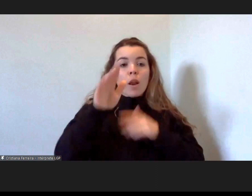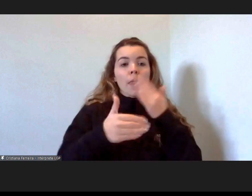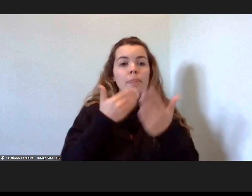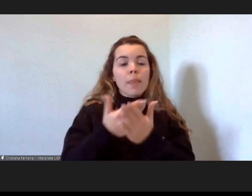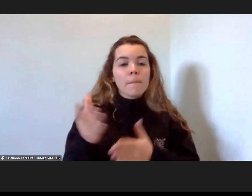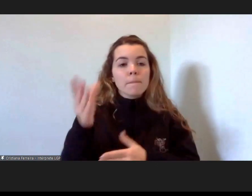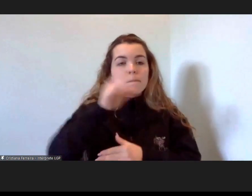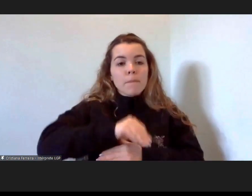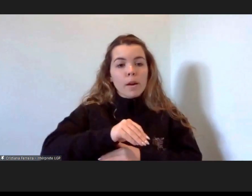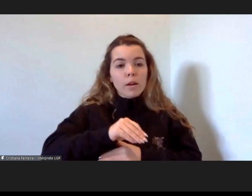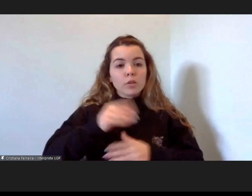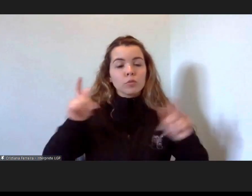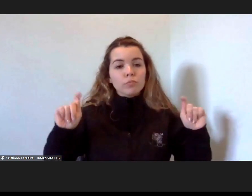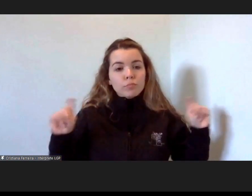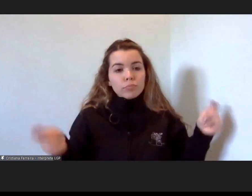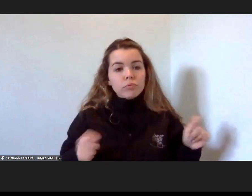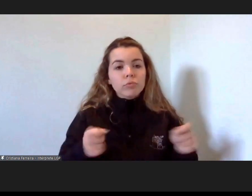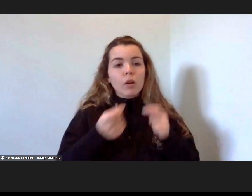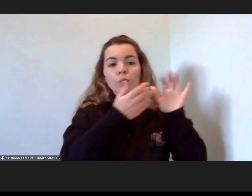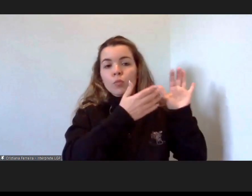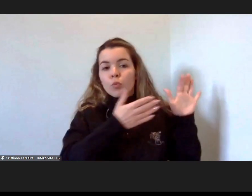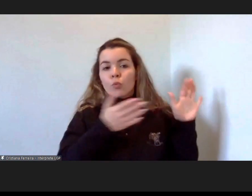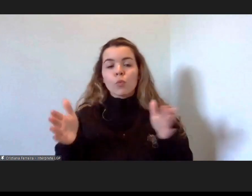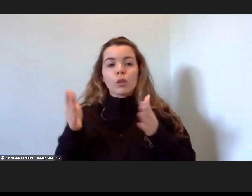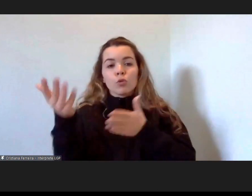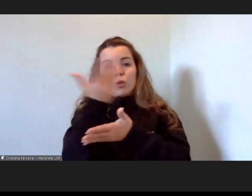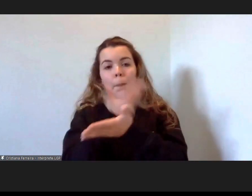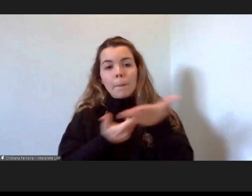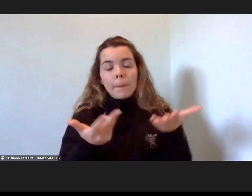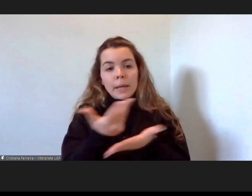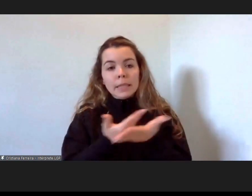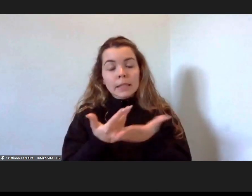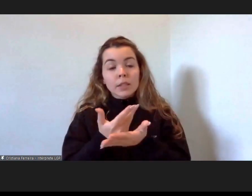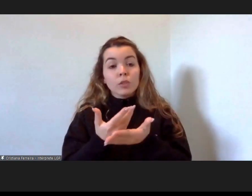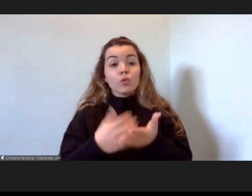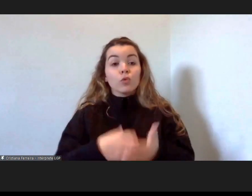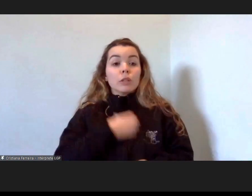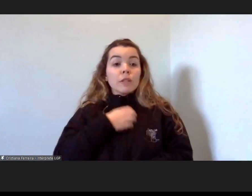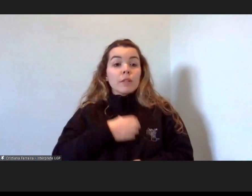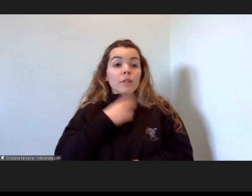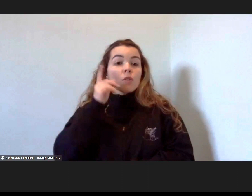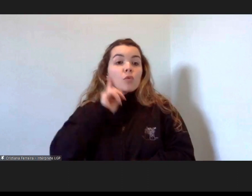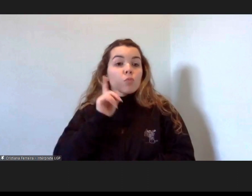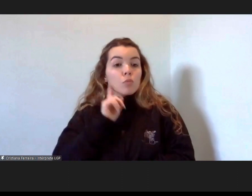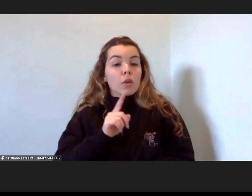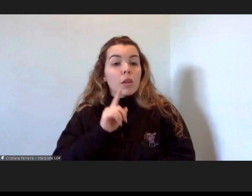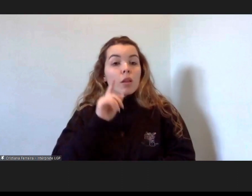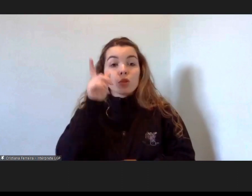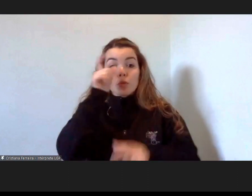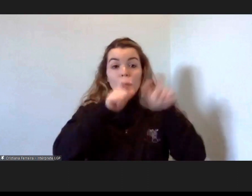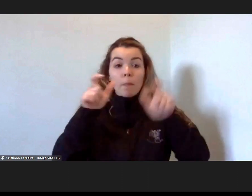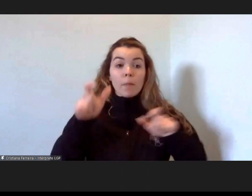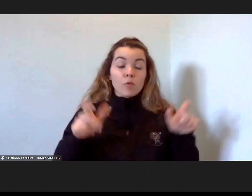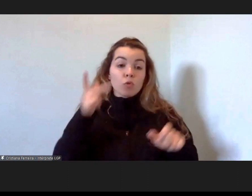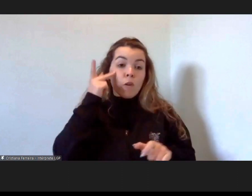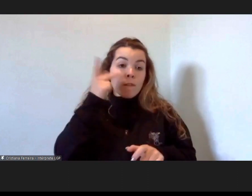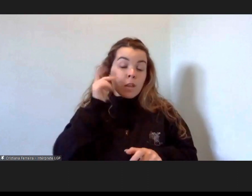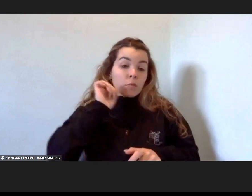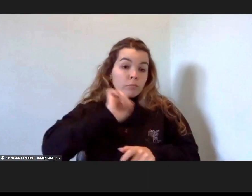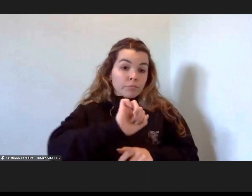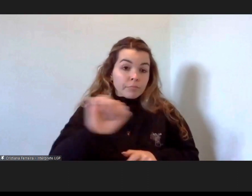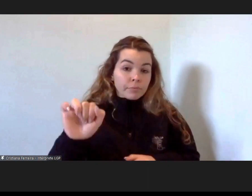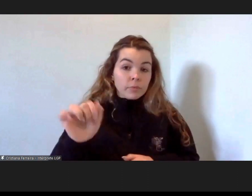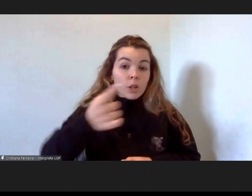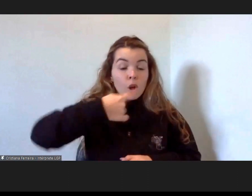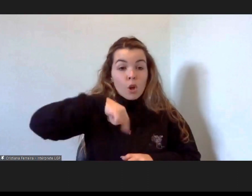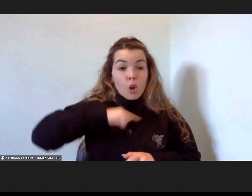momentos de partilha e que sejam significativos para a vida das pessoas. Nós